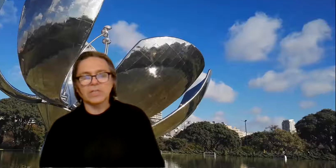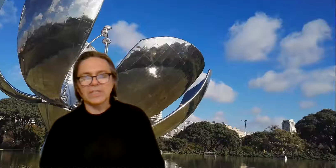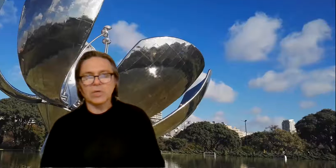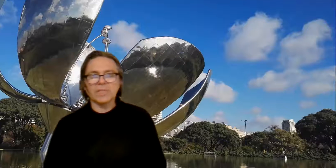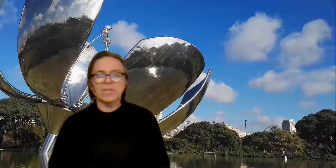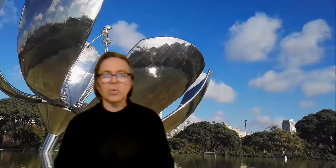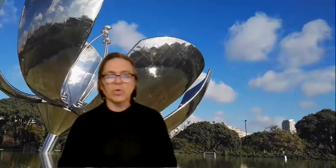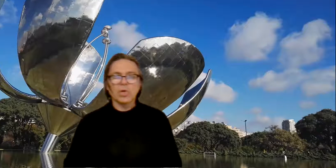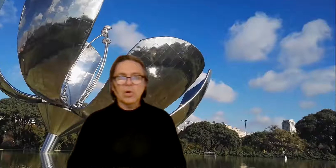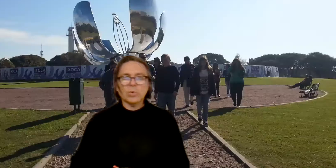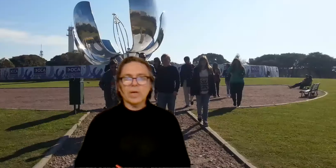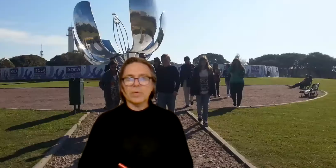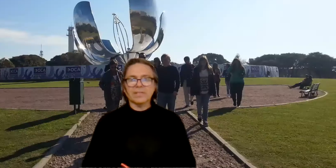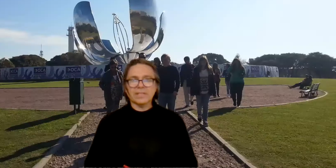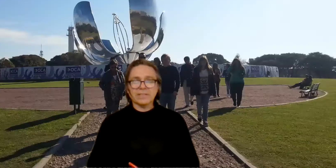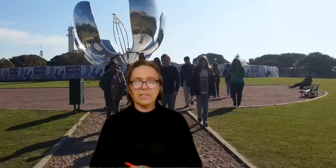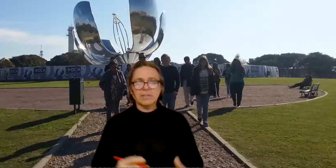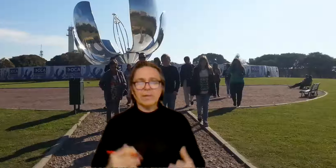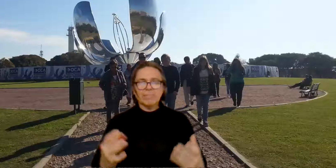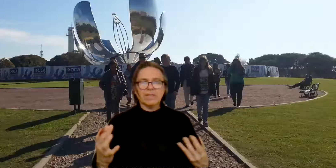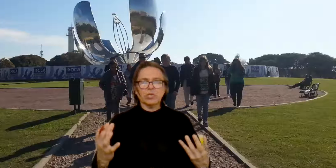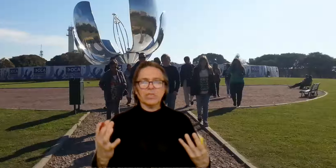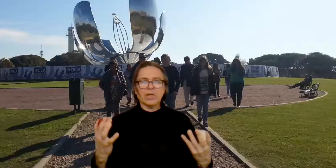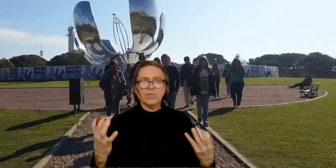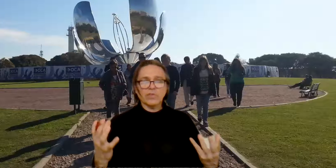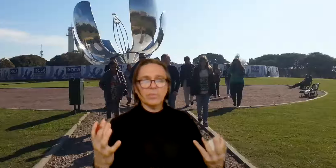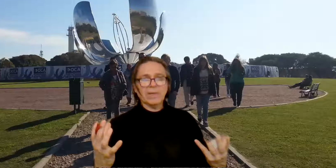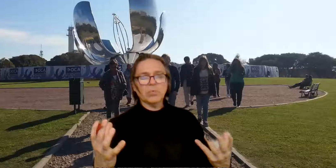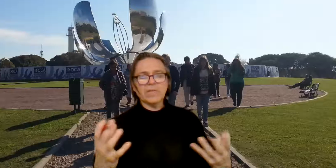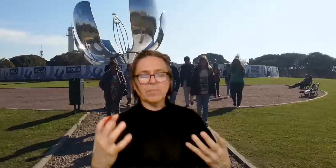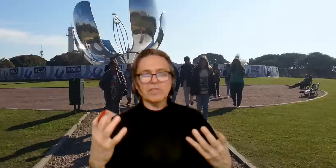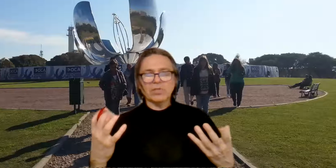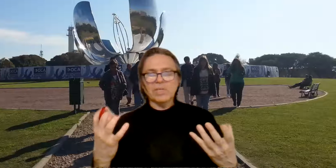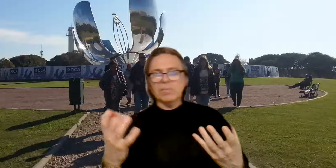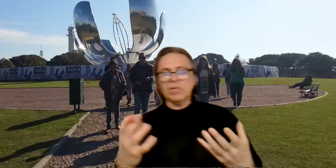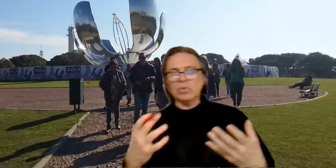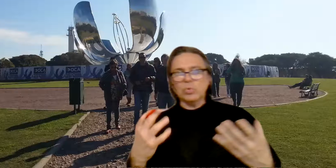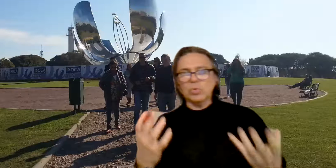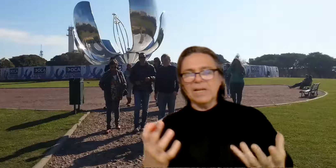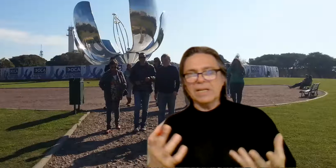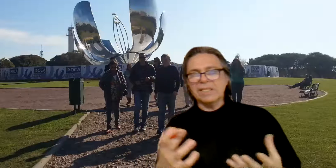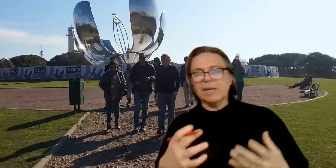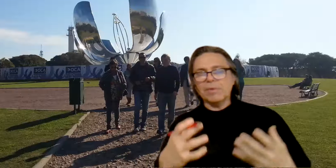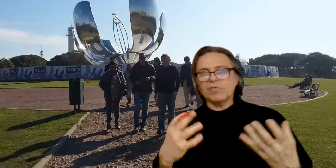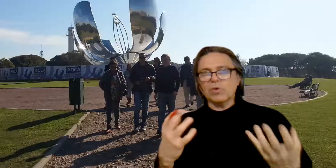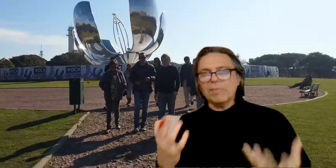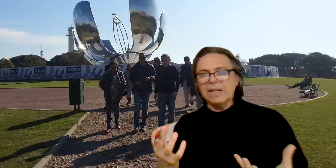del siglo XXI, una obra interesantísima, en donde conforma un expresionismo estructural y a la vez formal,